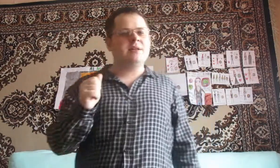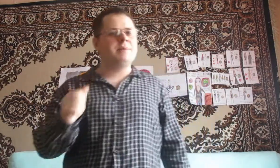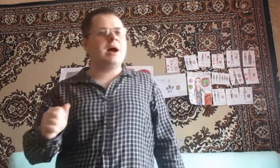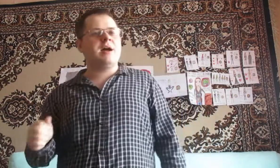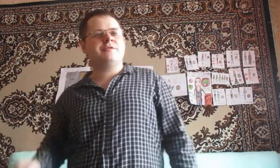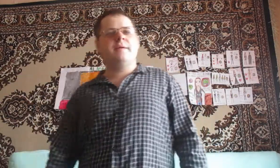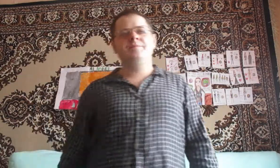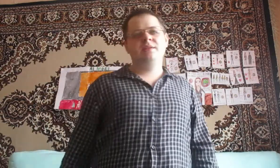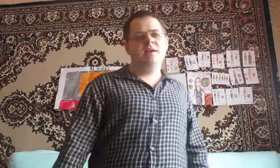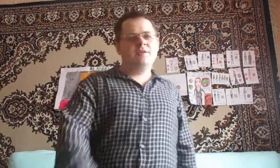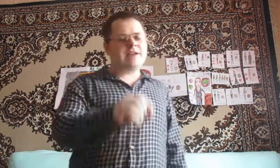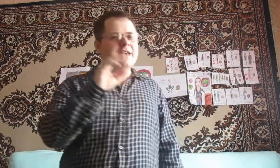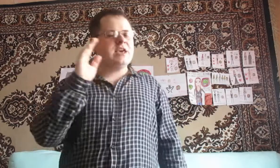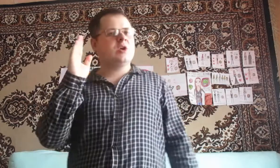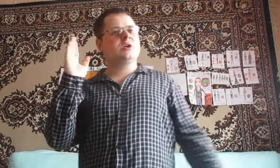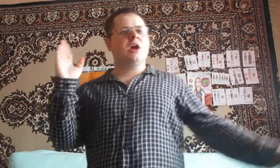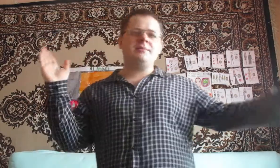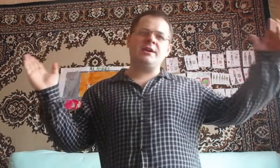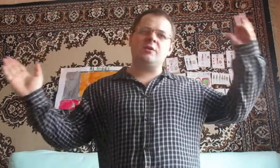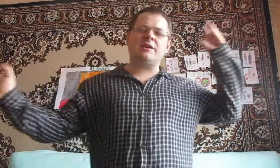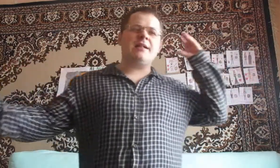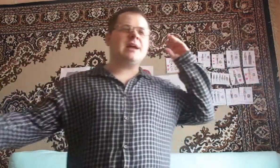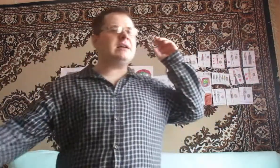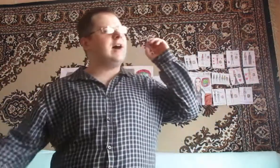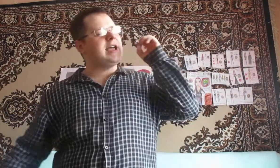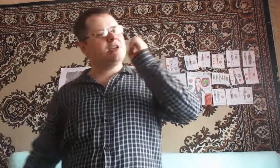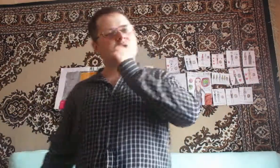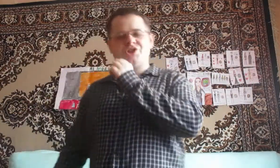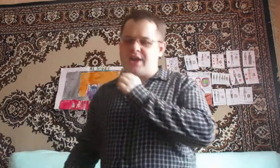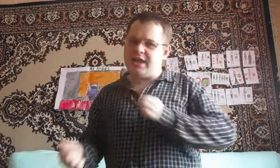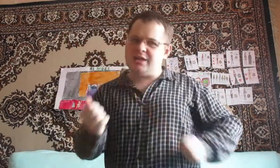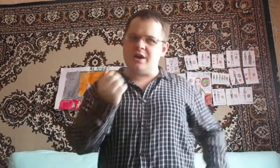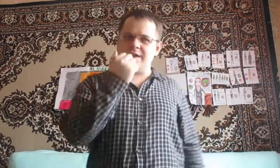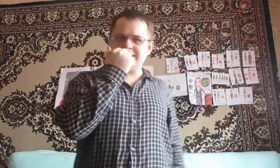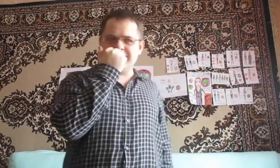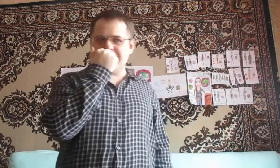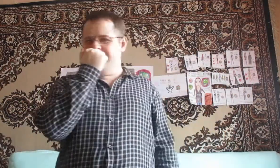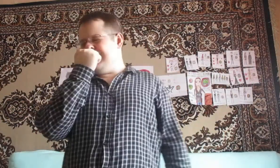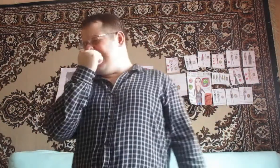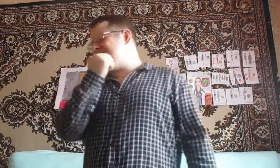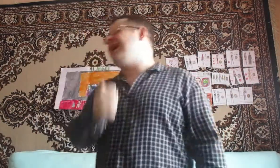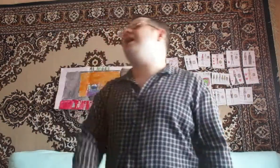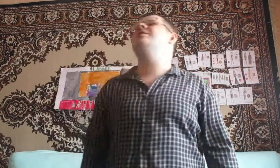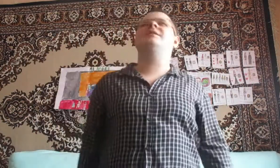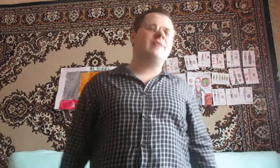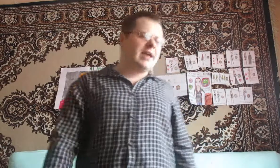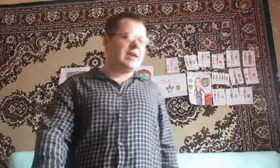любовь В каких укромных уголках твоей души ее искать Я отдаю от твоих